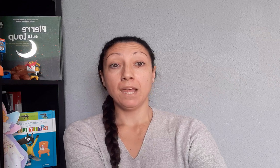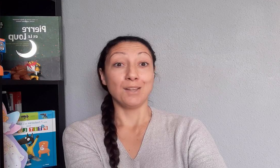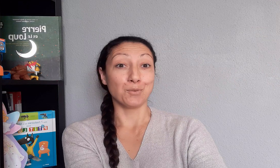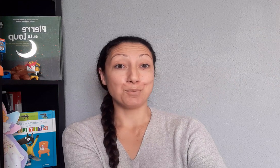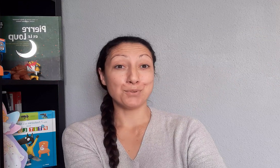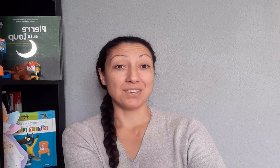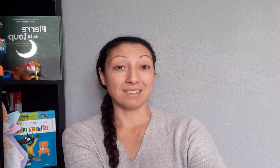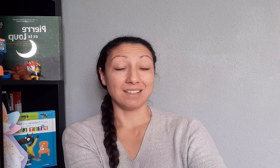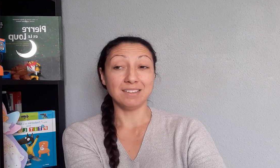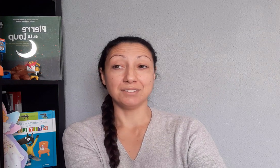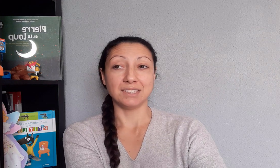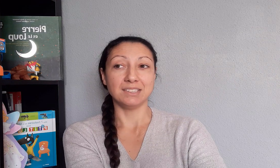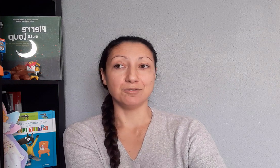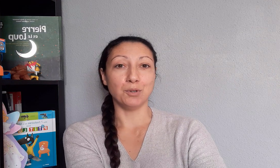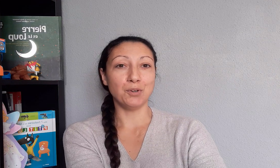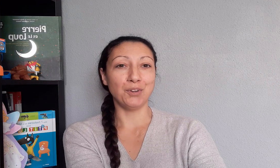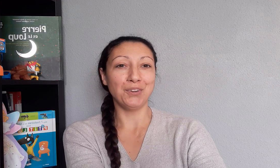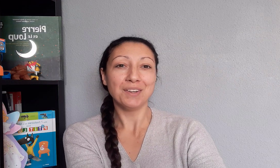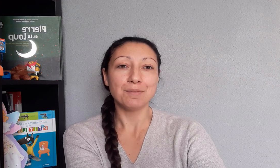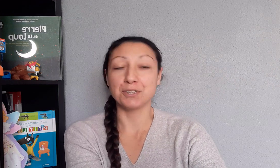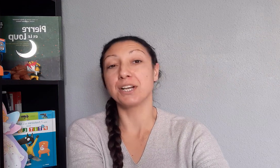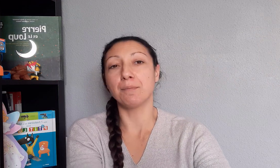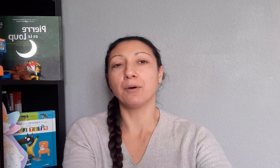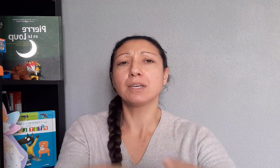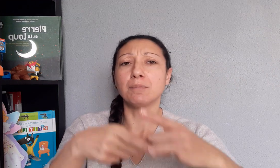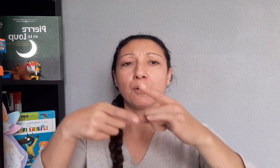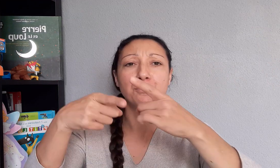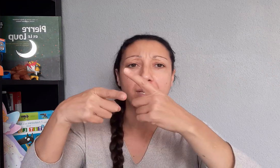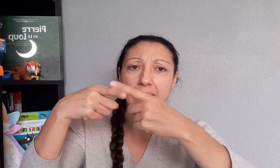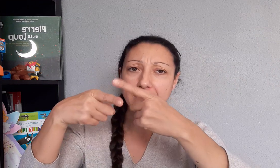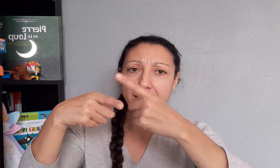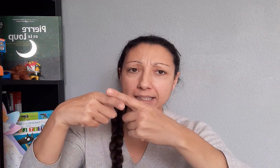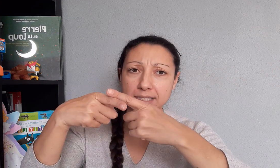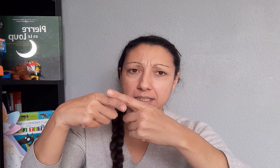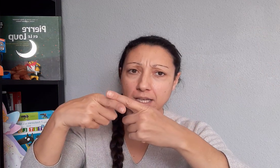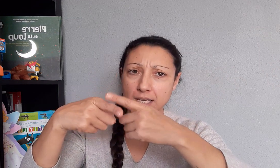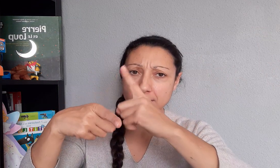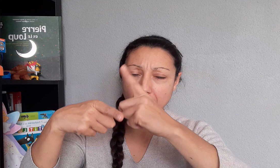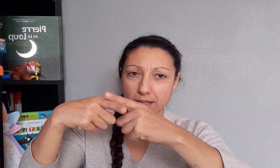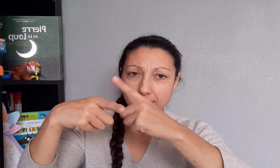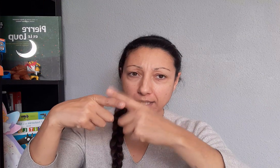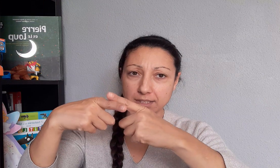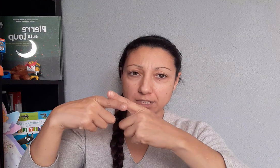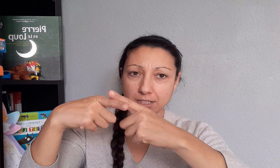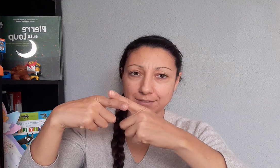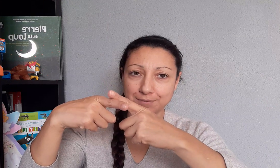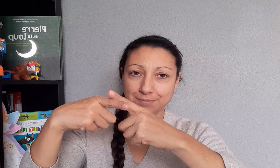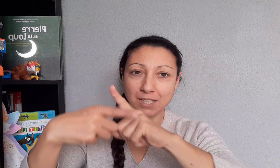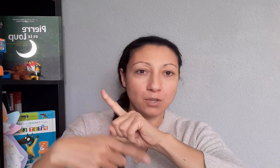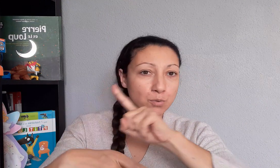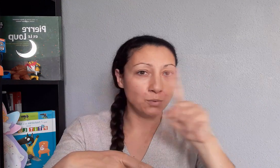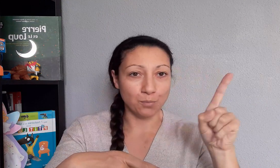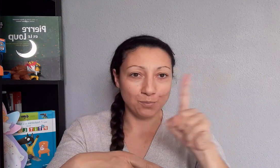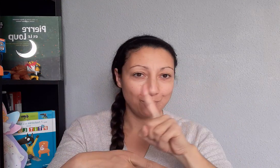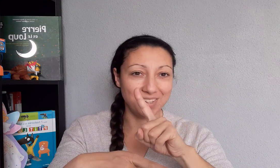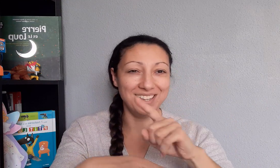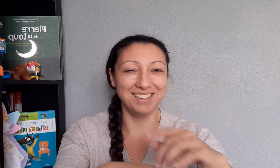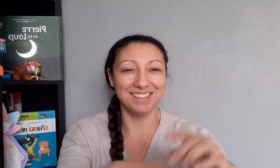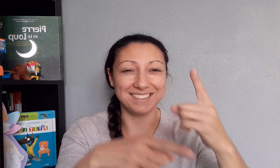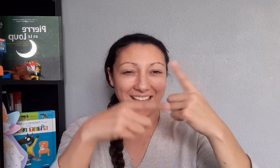Et donc pour certains, effectivement, moi j un parent qui m'a refait l'interdit. C'est interdit. Non, c'est